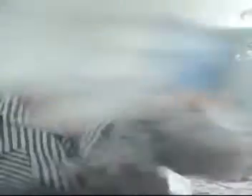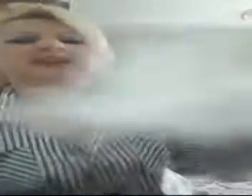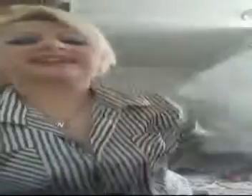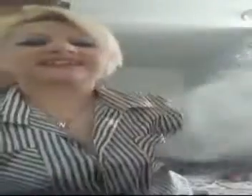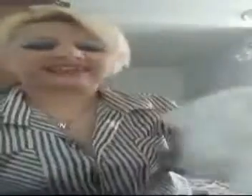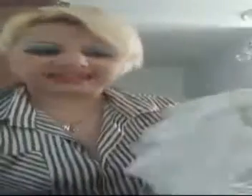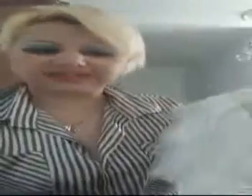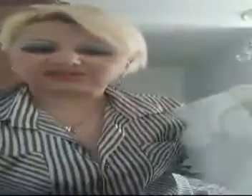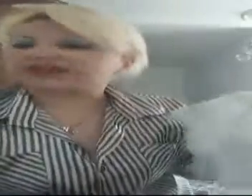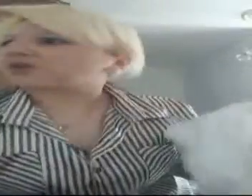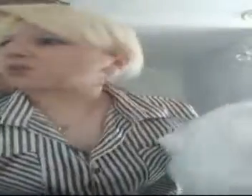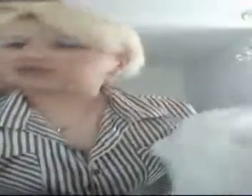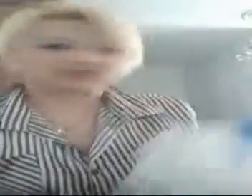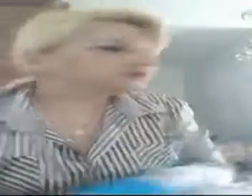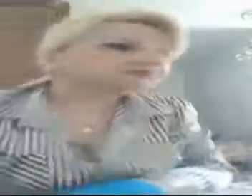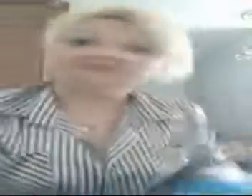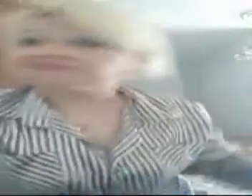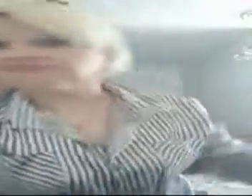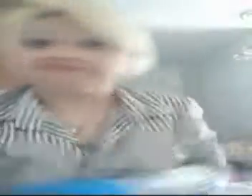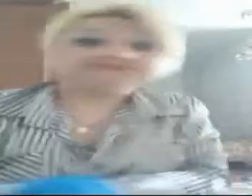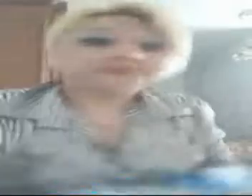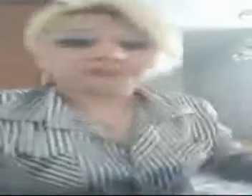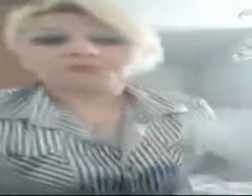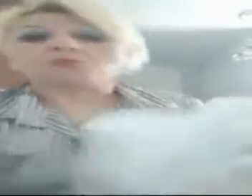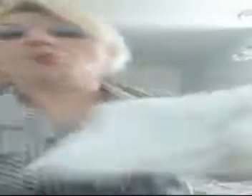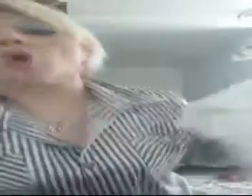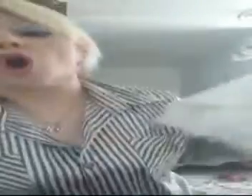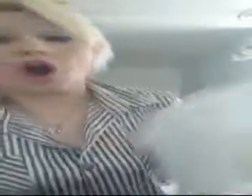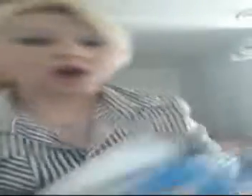Ma che cazzo era questo? Non ho.